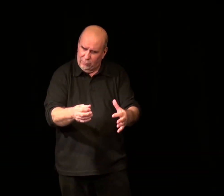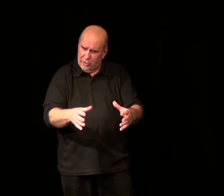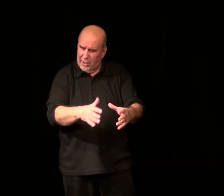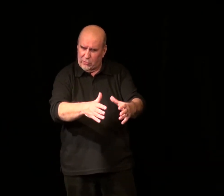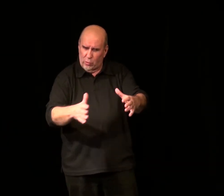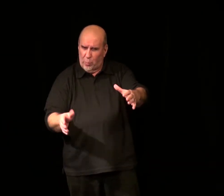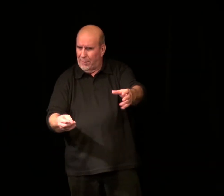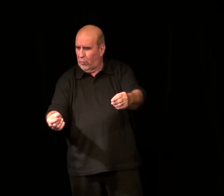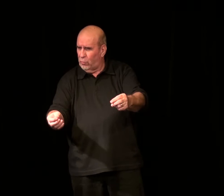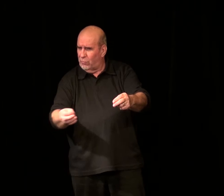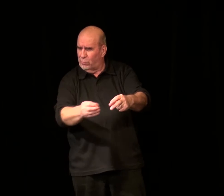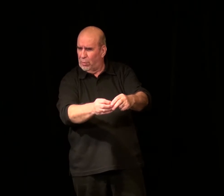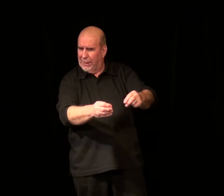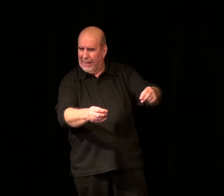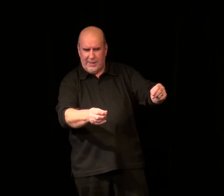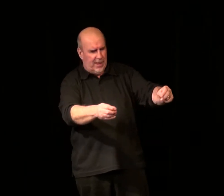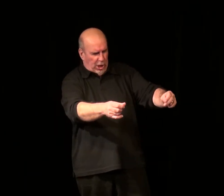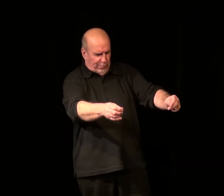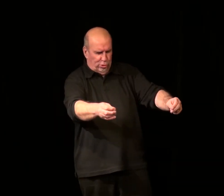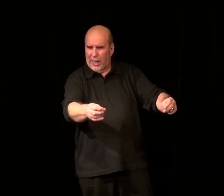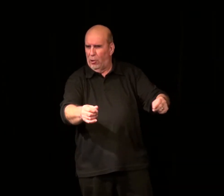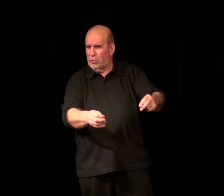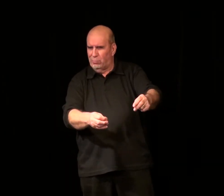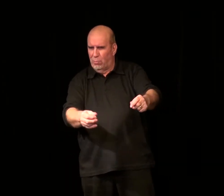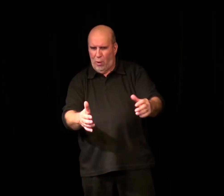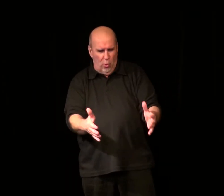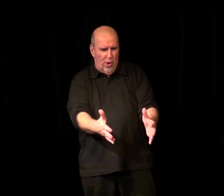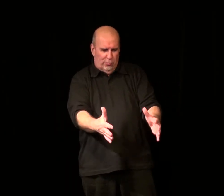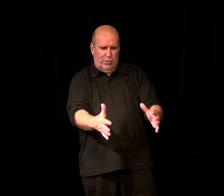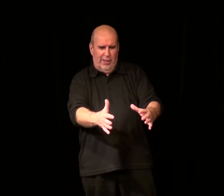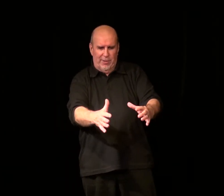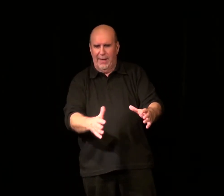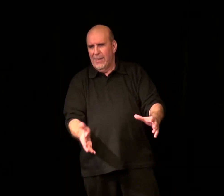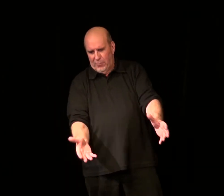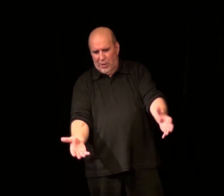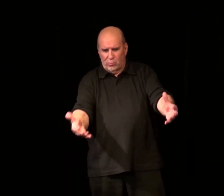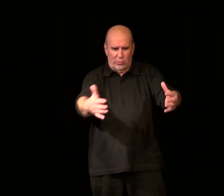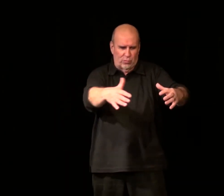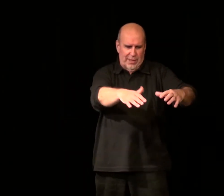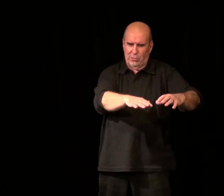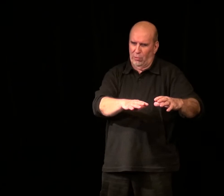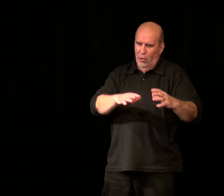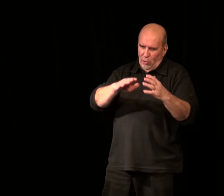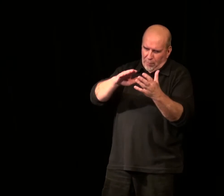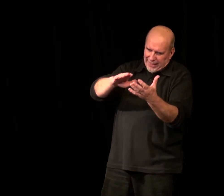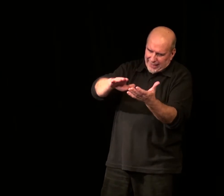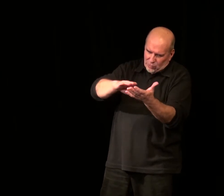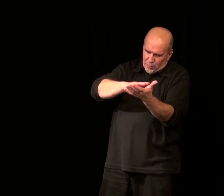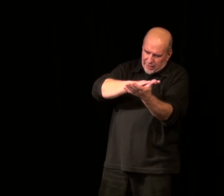les voit dedans, ils sont coupés en morceaux. On voit les bouts de patates, les bouts de carottes, les bouts de poireaux. Tout est là dedans. Et puis, elle coule tout ça sur le pain qu'elle a coupé.